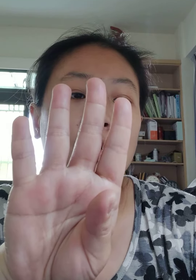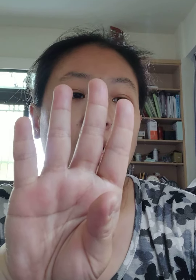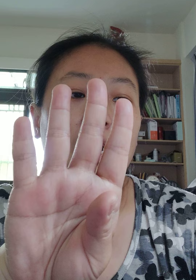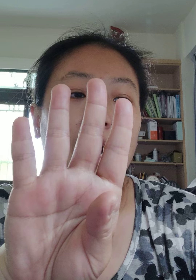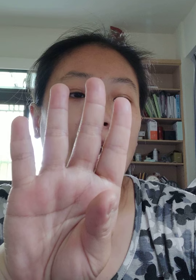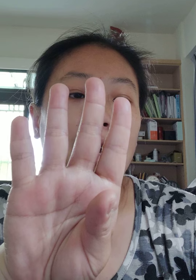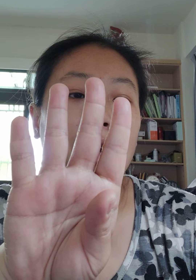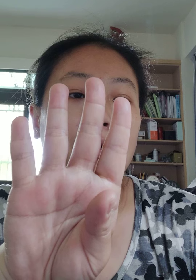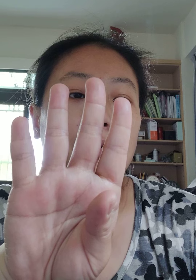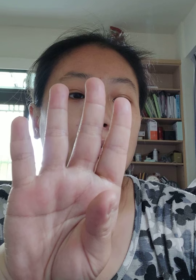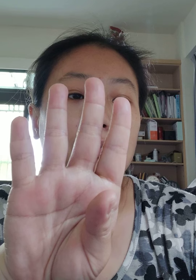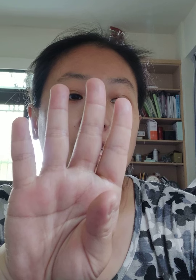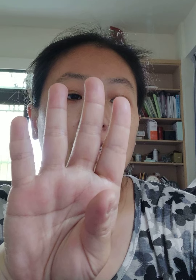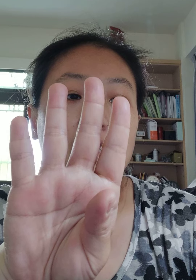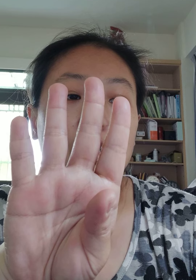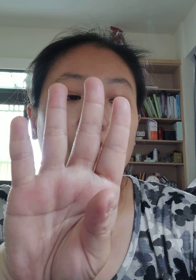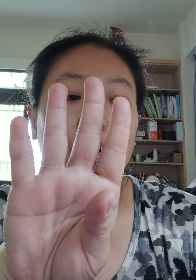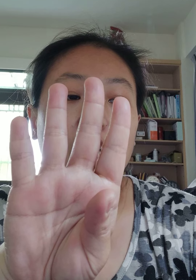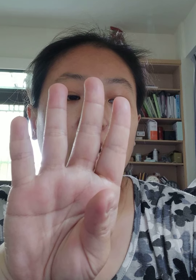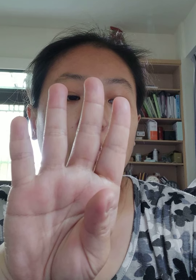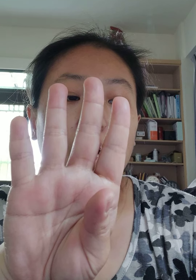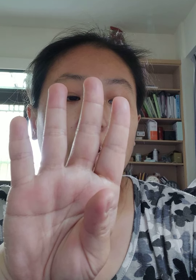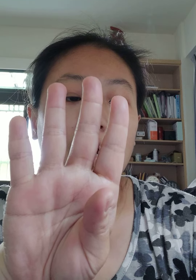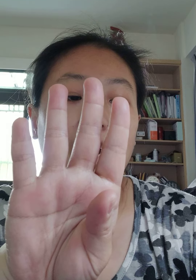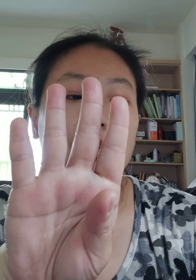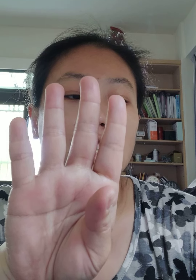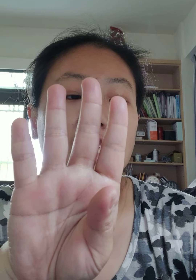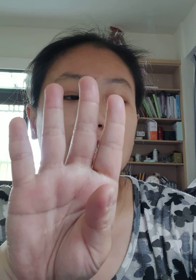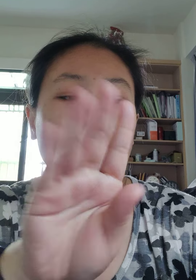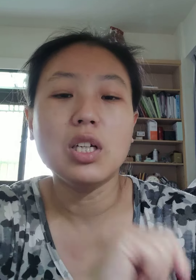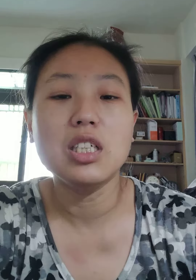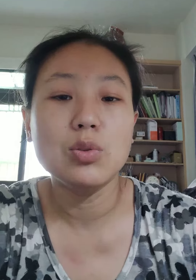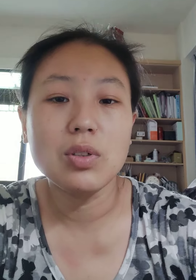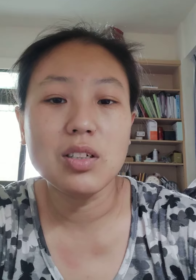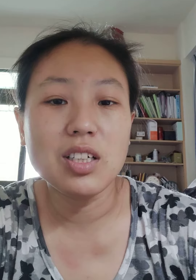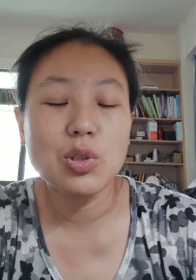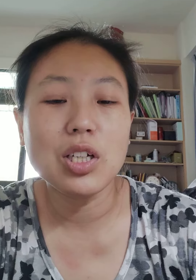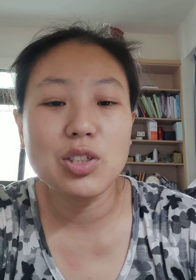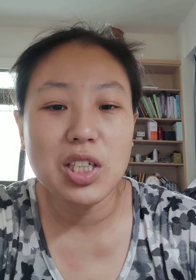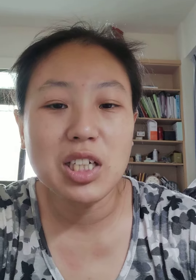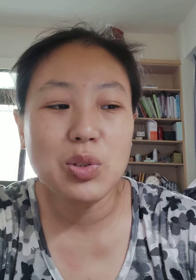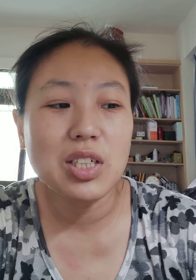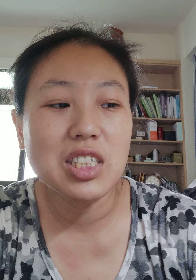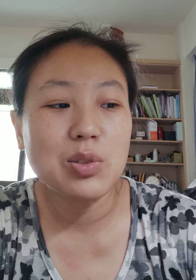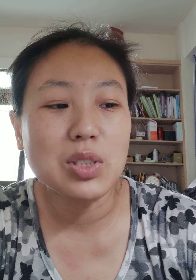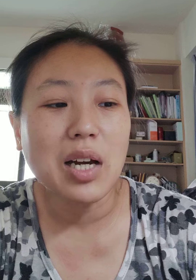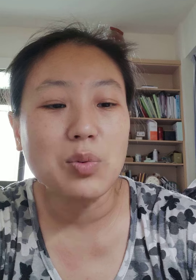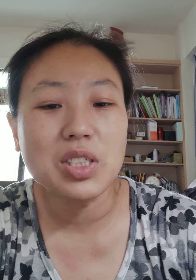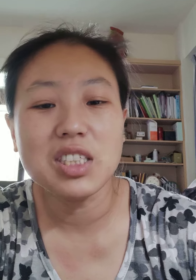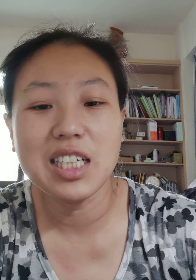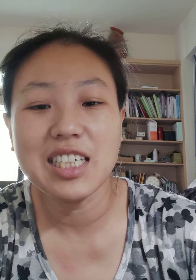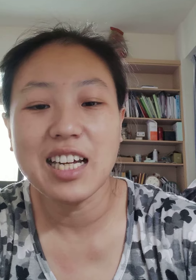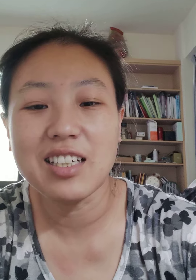阿密持佛天元弟子学习学生学习5354谢谢阅支持明镜与栏目作人